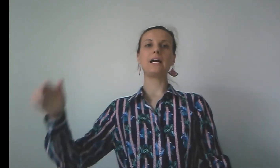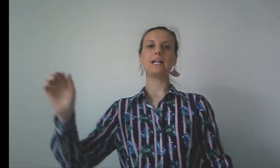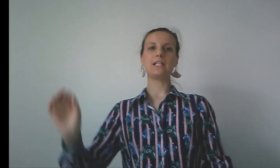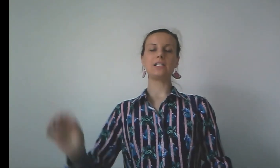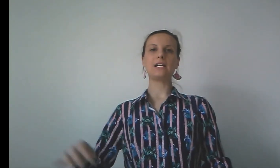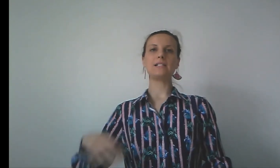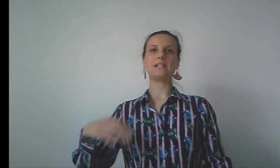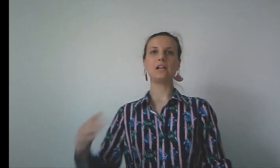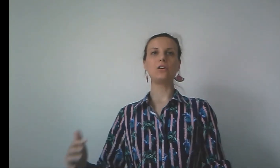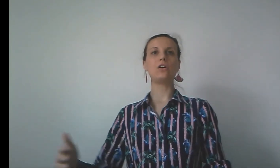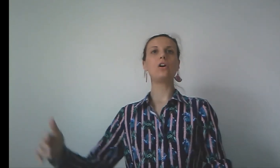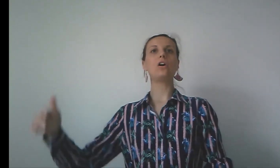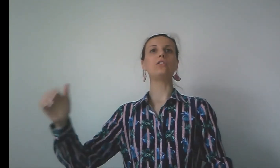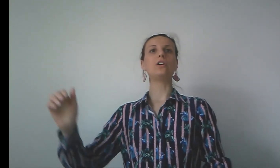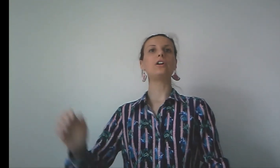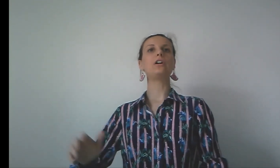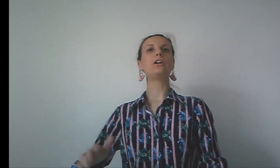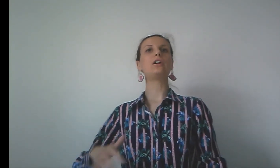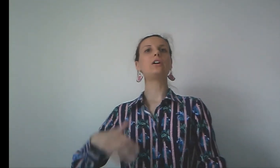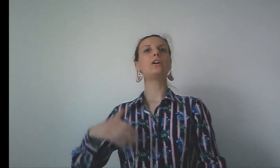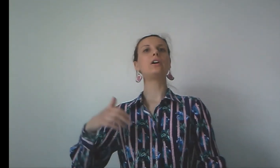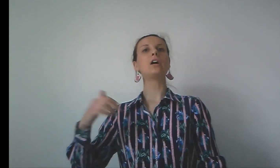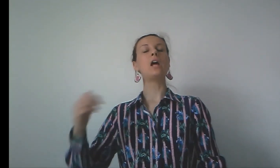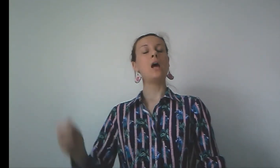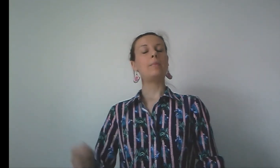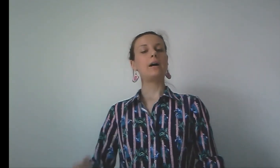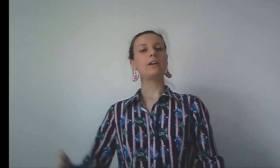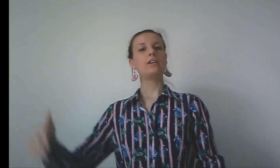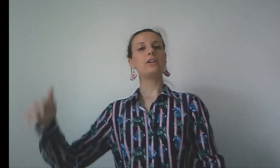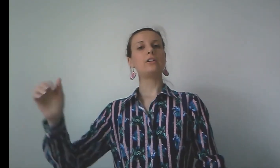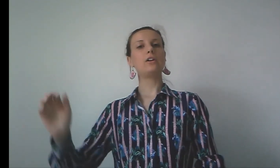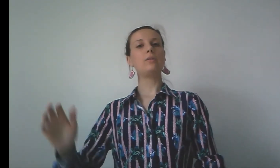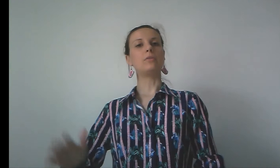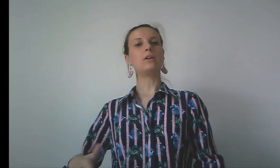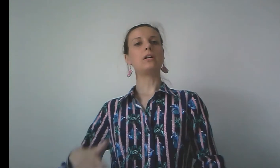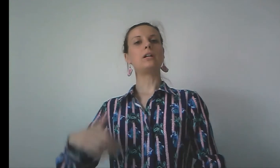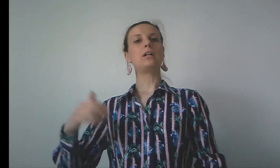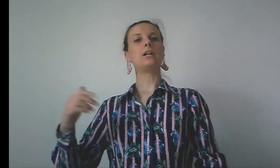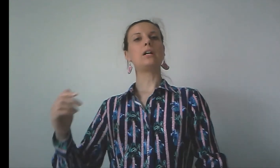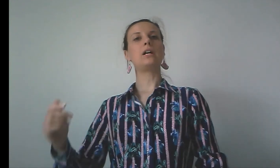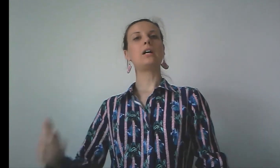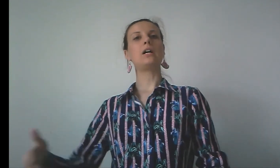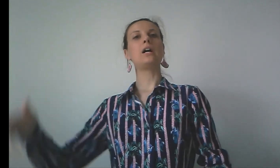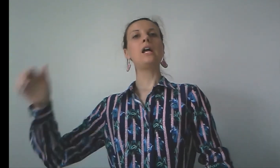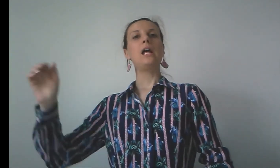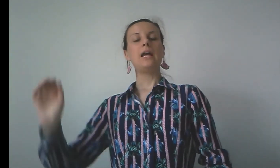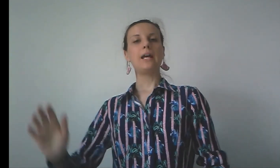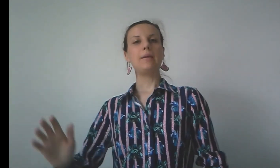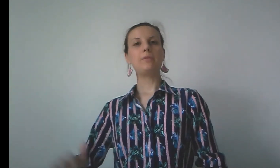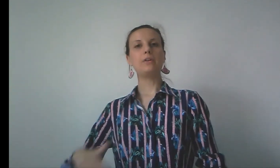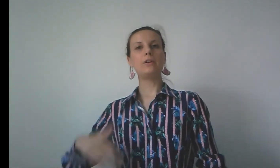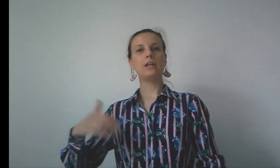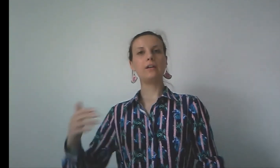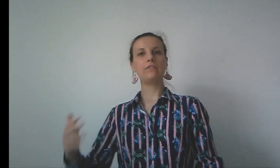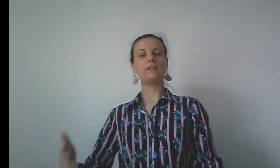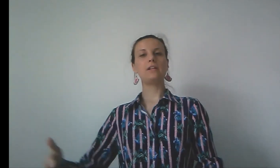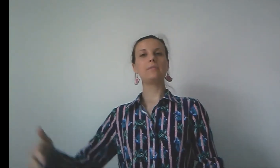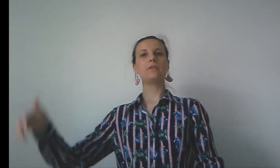richesse et l'honneur. Pardonne-moi et purifie mon